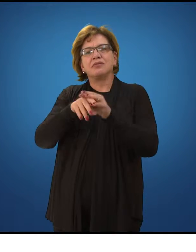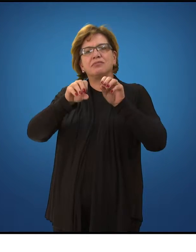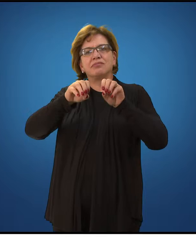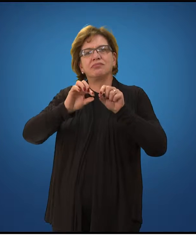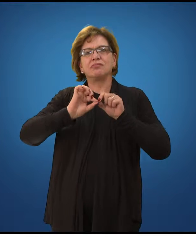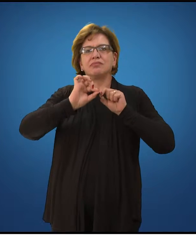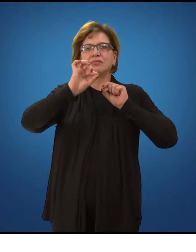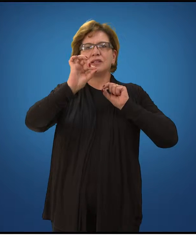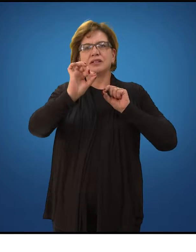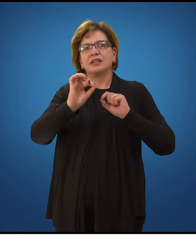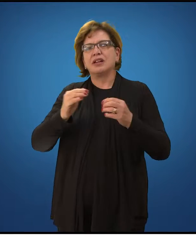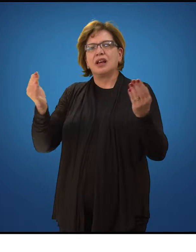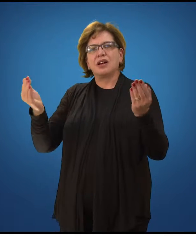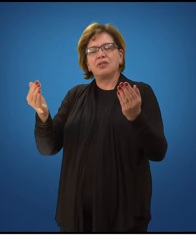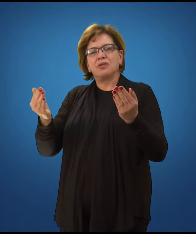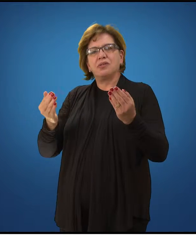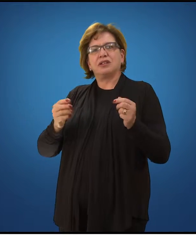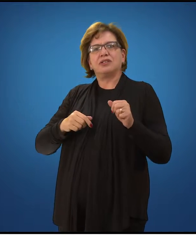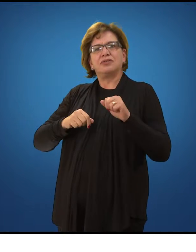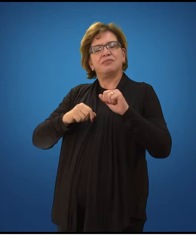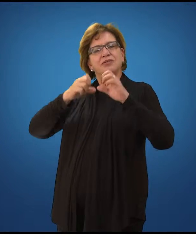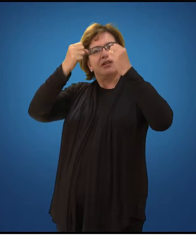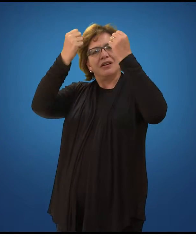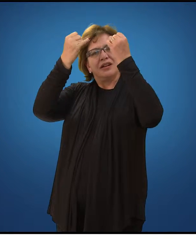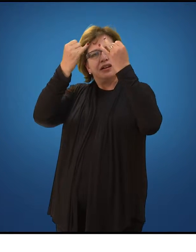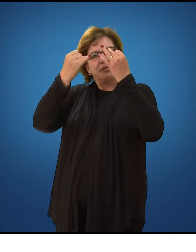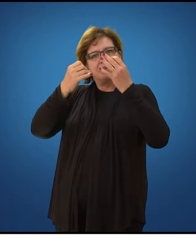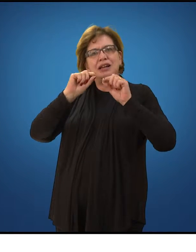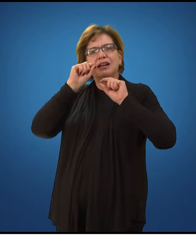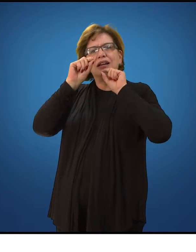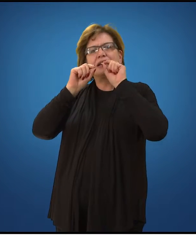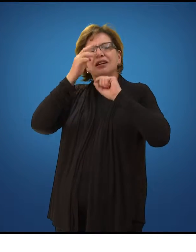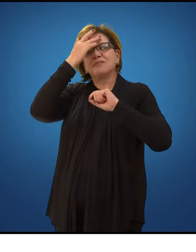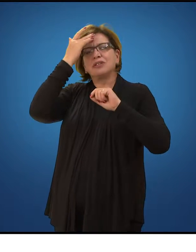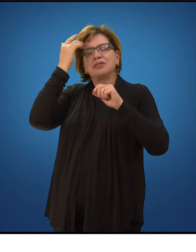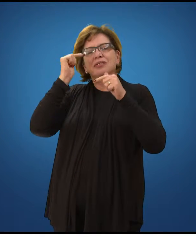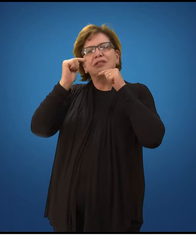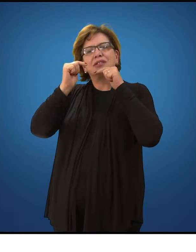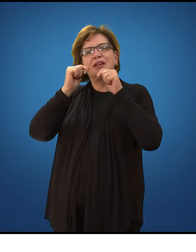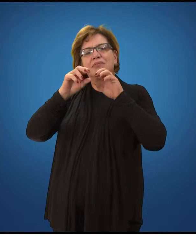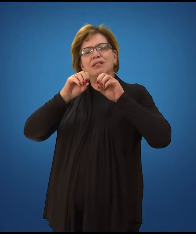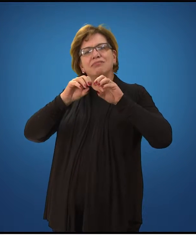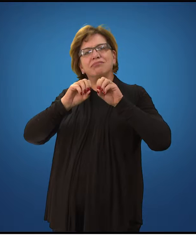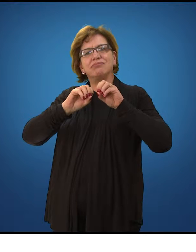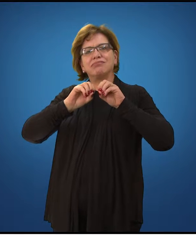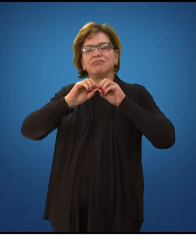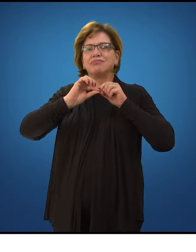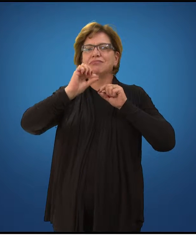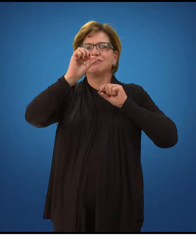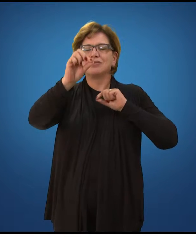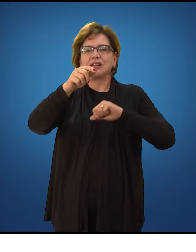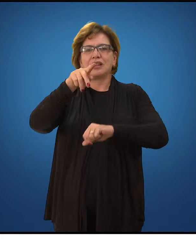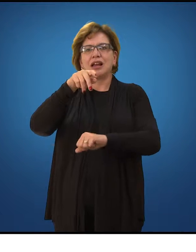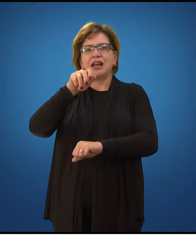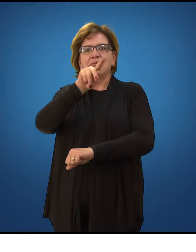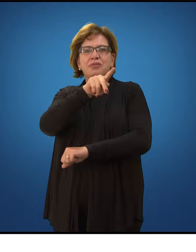Nessa unidade trataremos dos agentes em EAD, professor, tutor e aluno. Para conversar